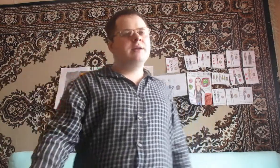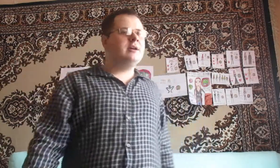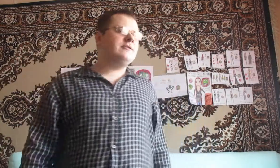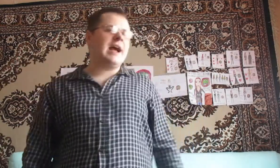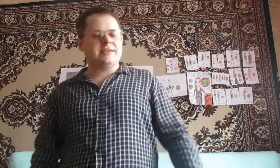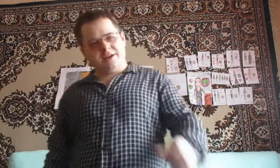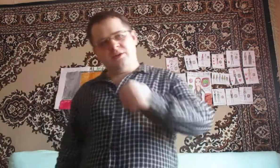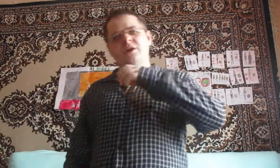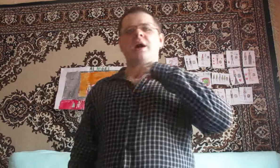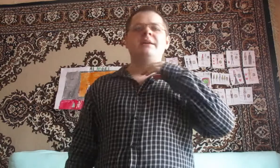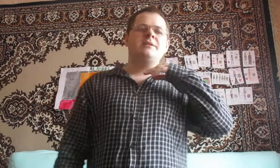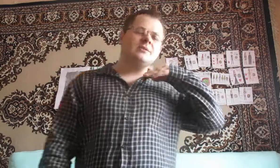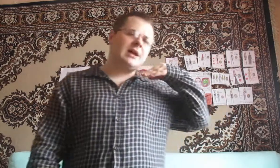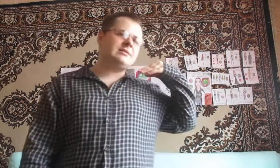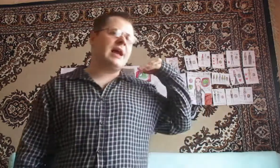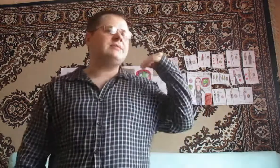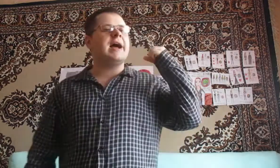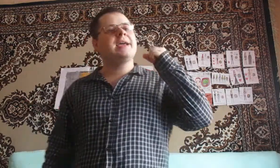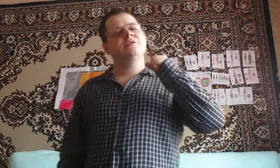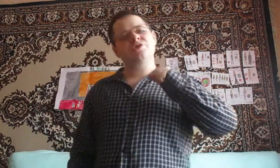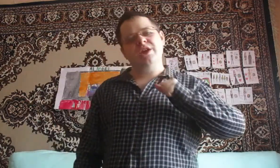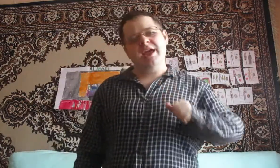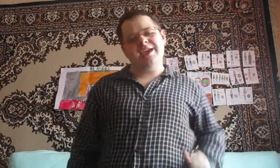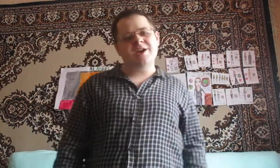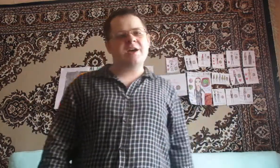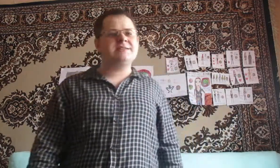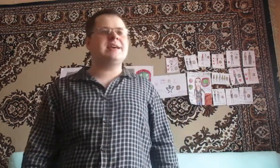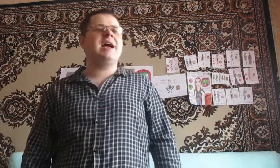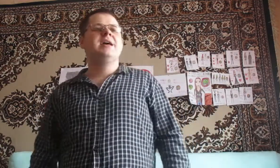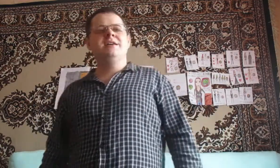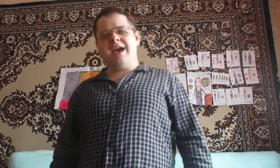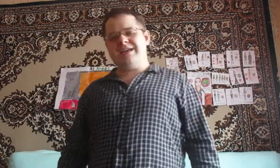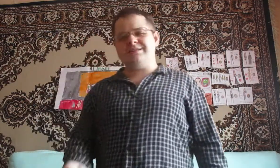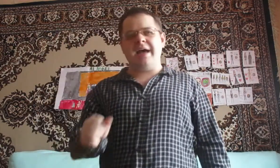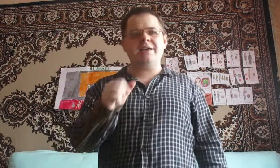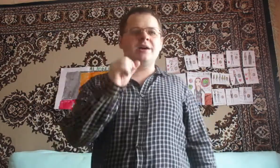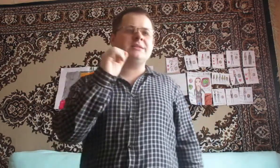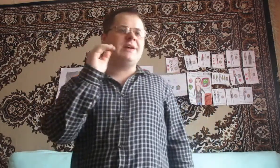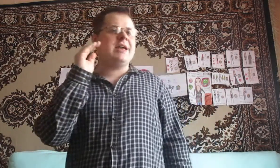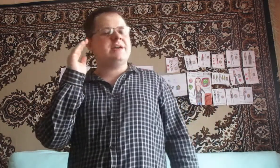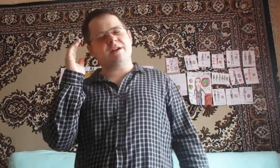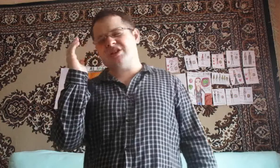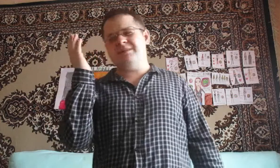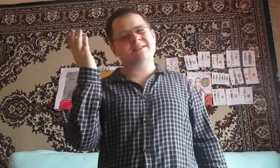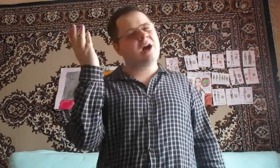В каких укромных уголках твоей души ее искать Я отдаю от твоих волшебных слов